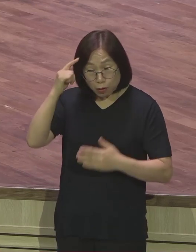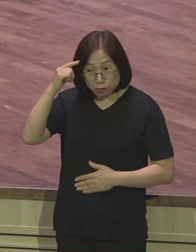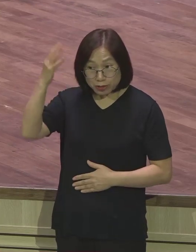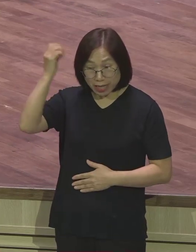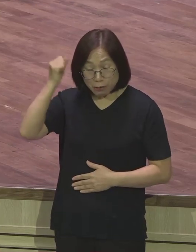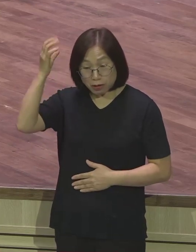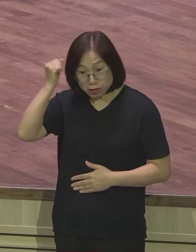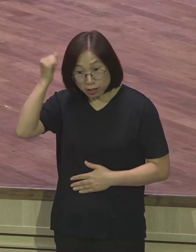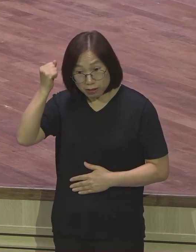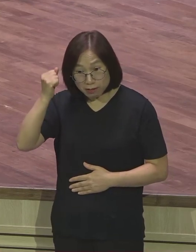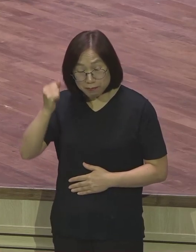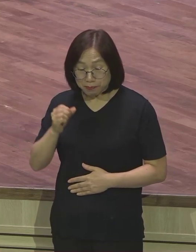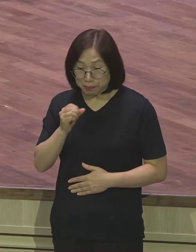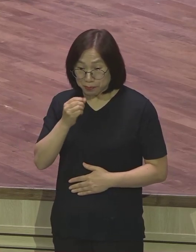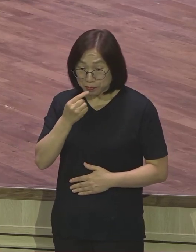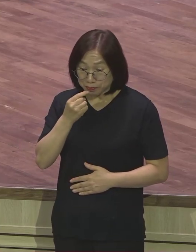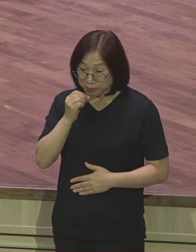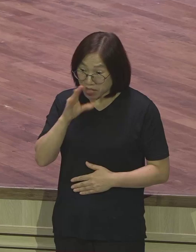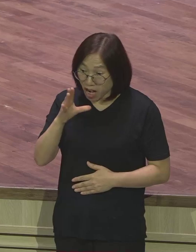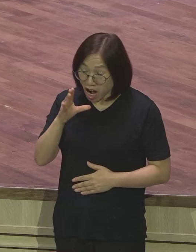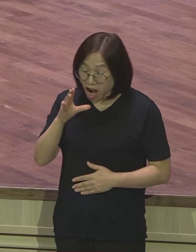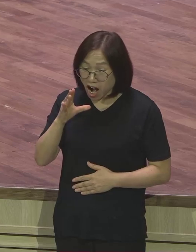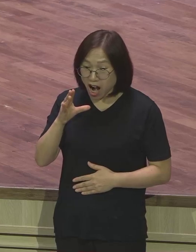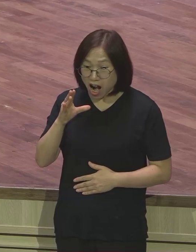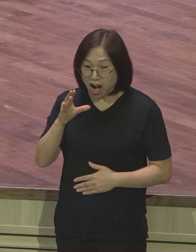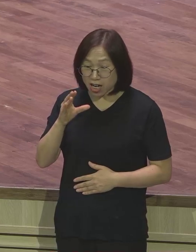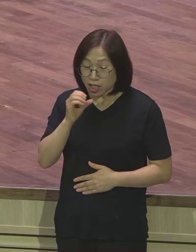막상 내 입을 열어 말문이 나오지가 않는 거죠